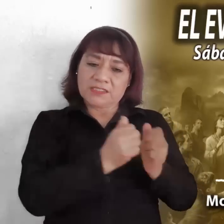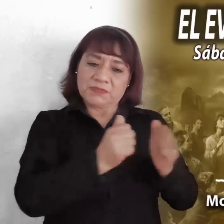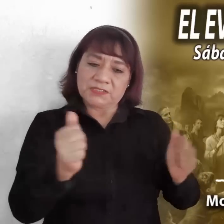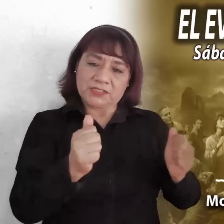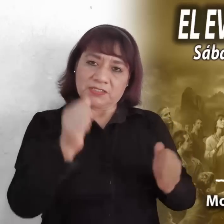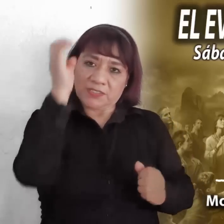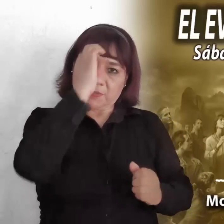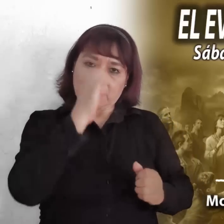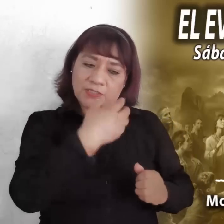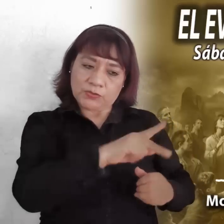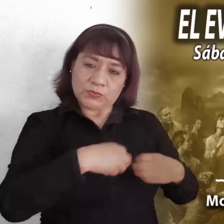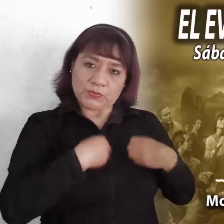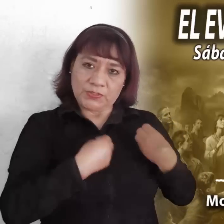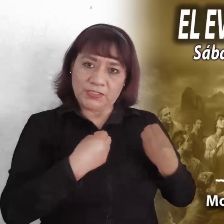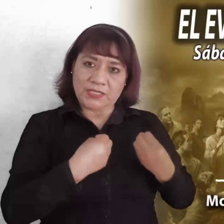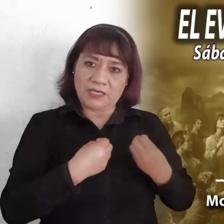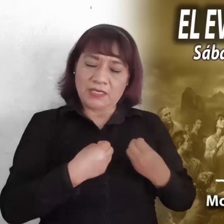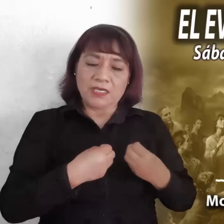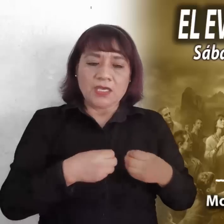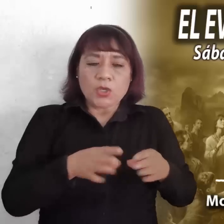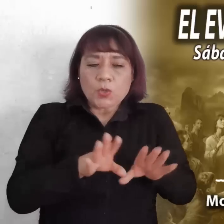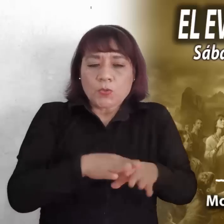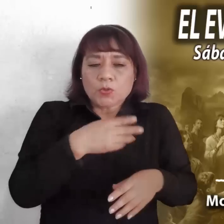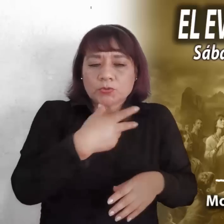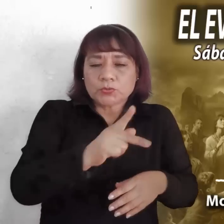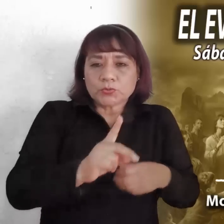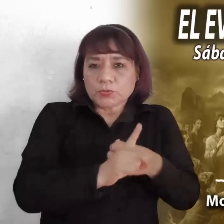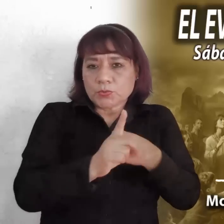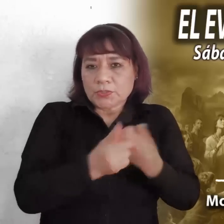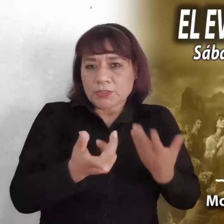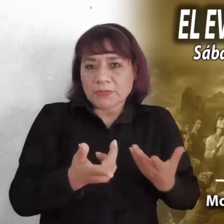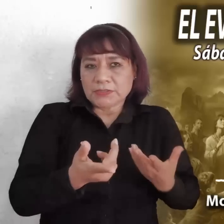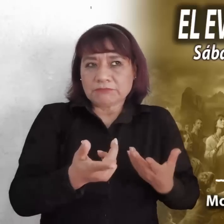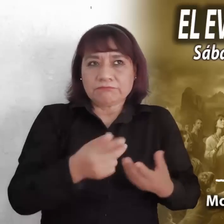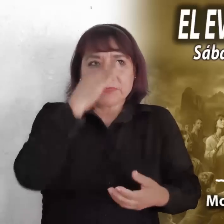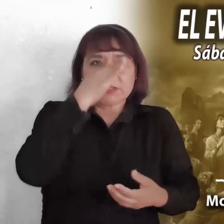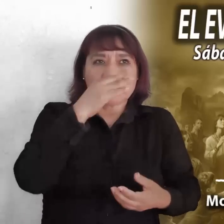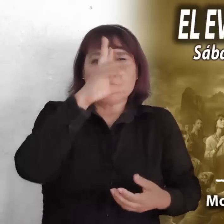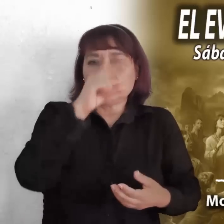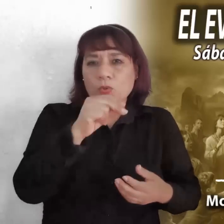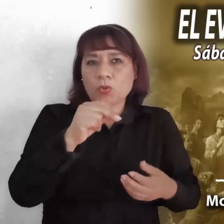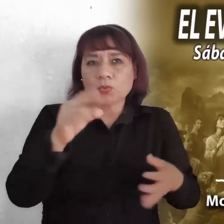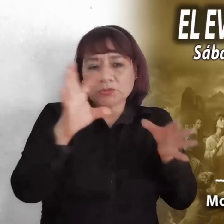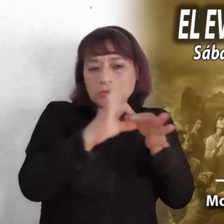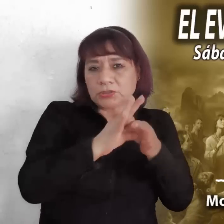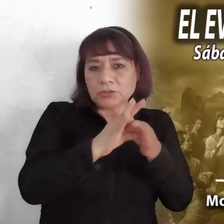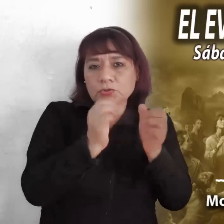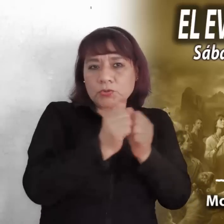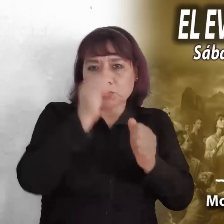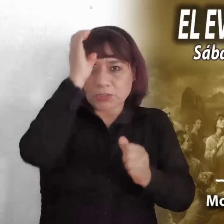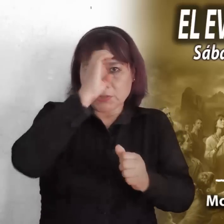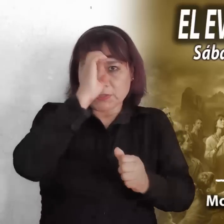si los problemas de la sociedad, sus anhelos, sus dificultades, no tuvieran nada que ver con el